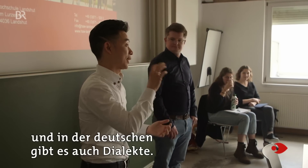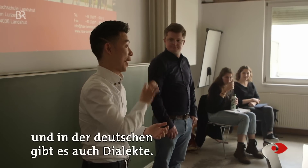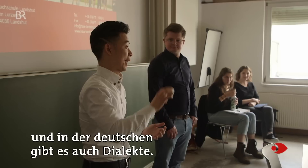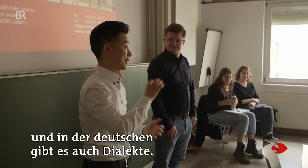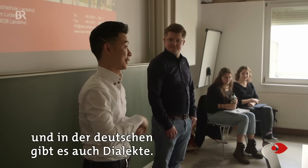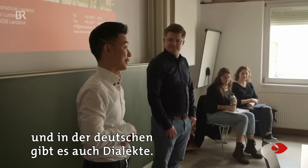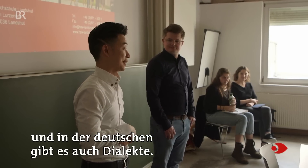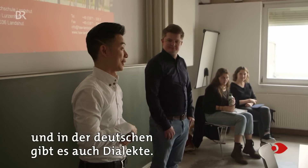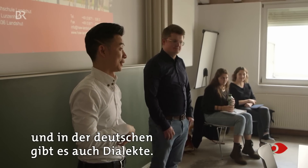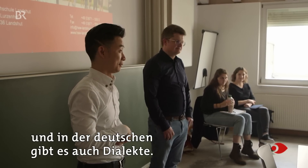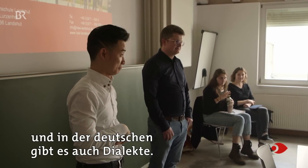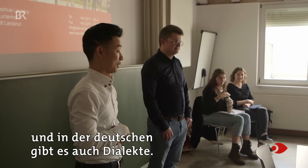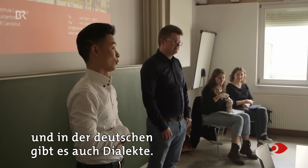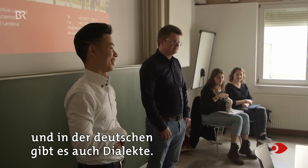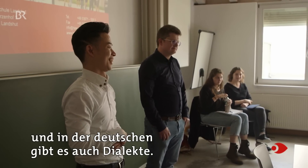und in der deutschen gibt es auch Dialekte.